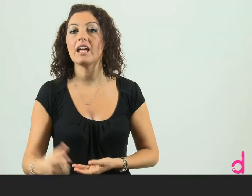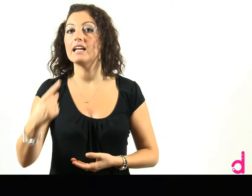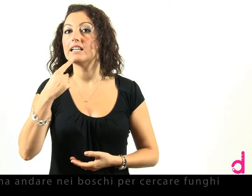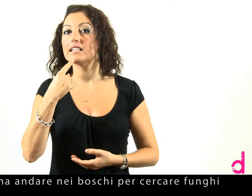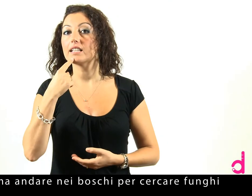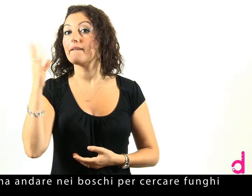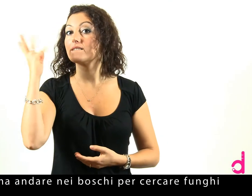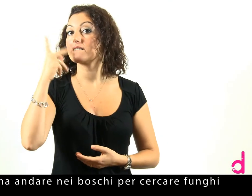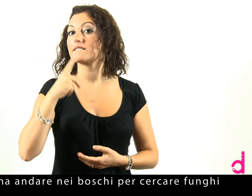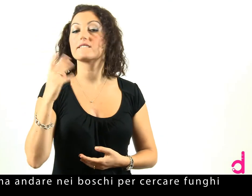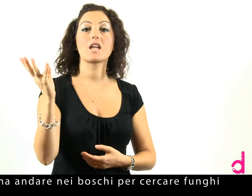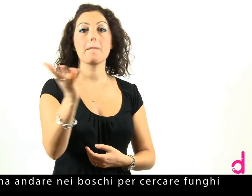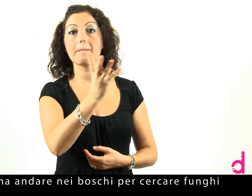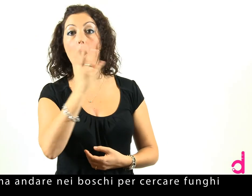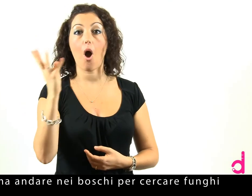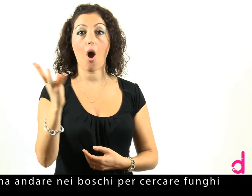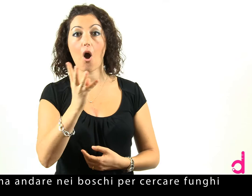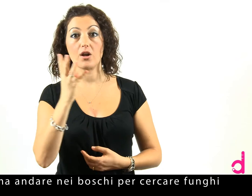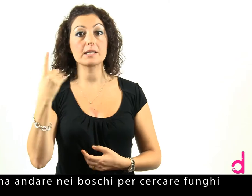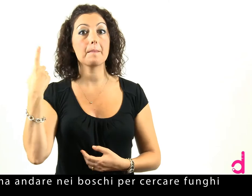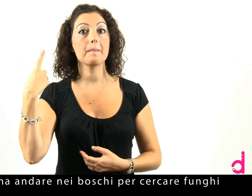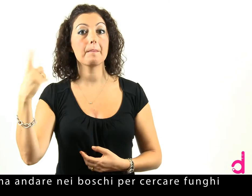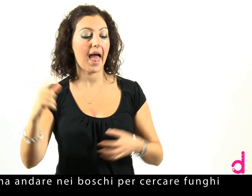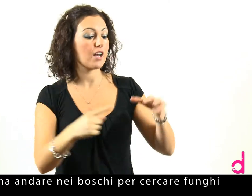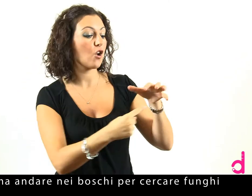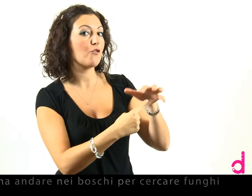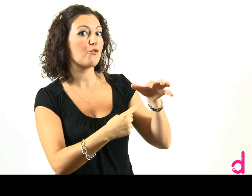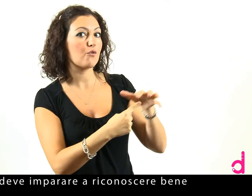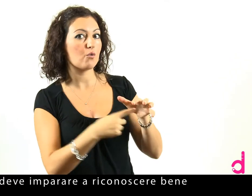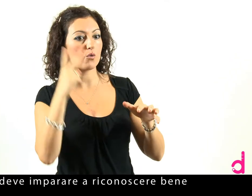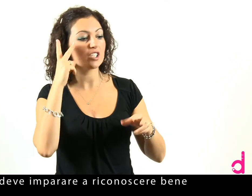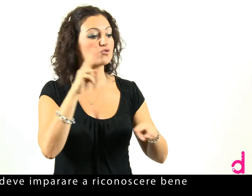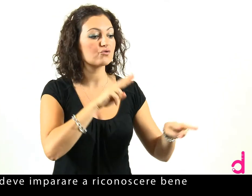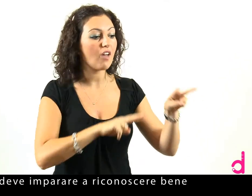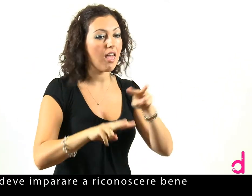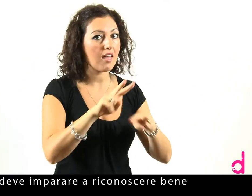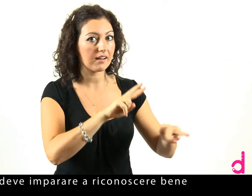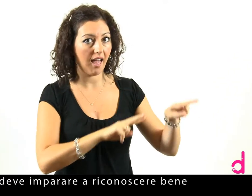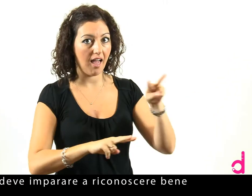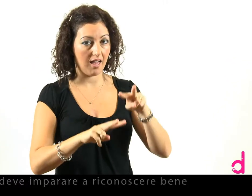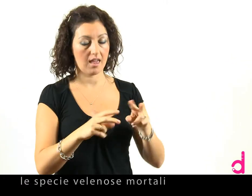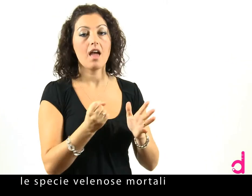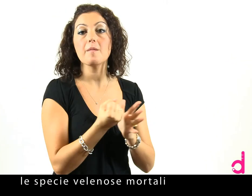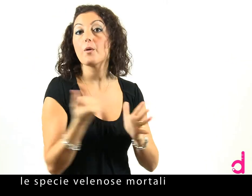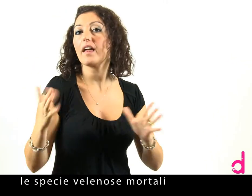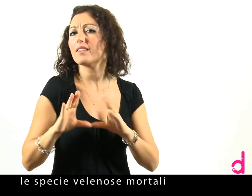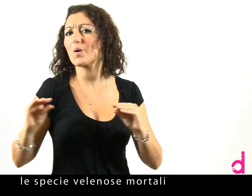Chi ama andare nei boschi per cercare funghi, deve imparare a riconoscere bene le specie velenose